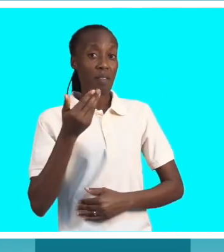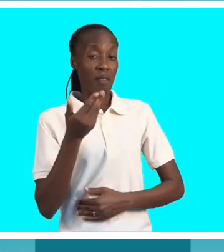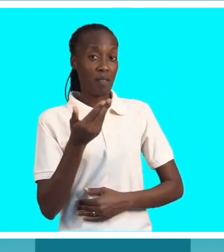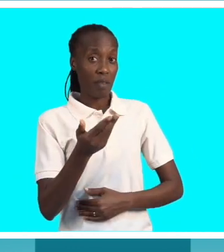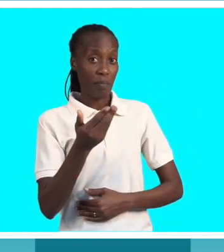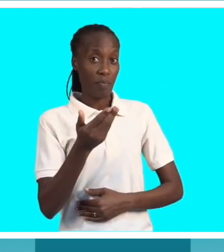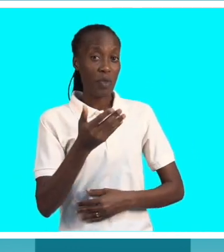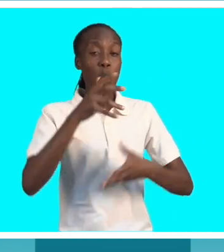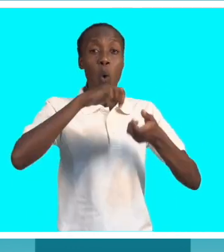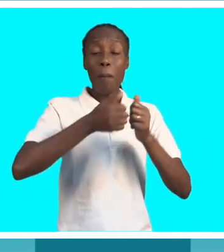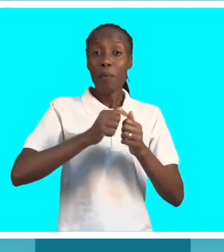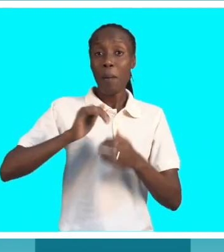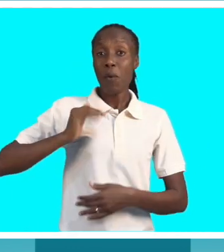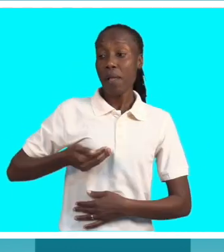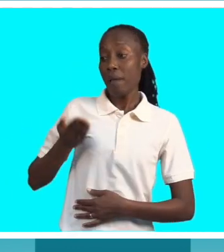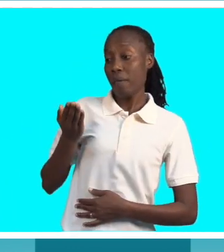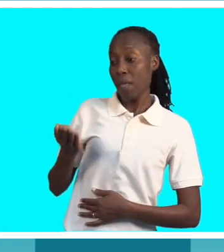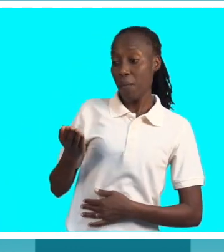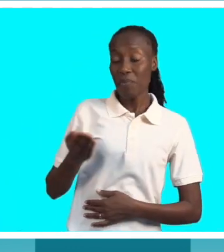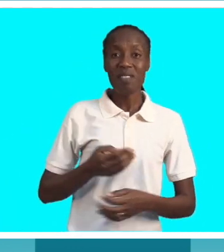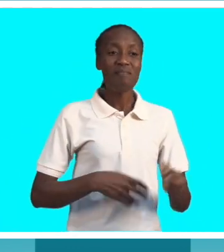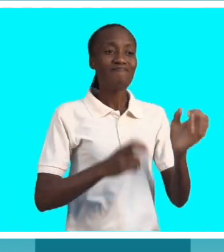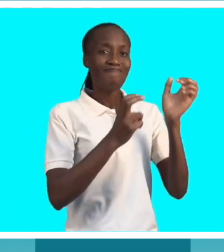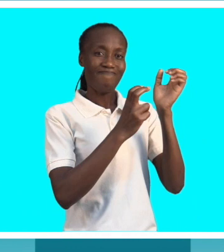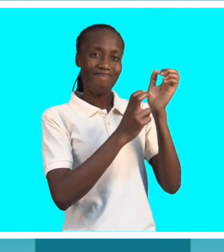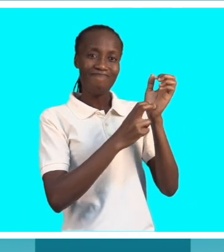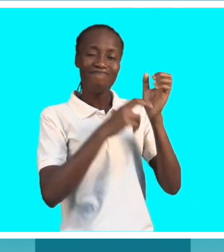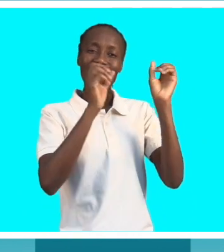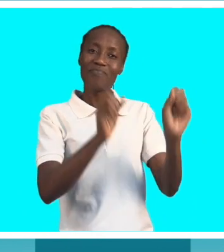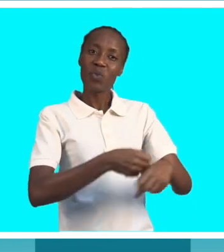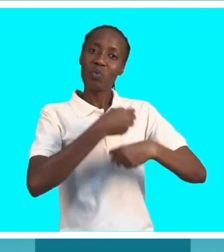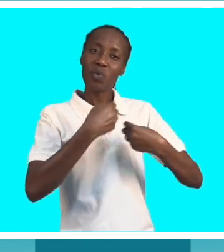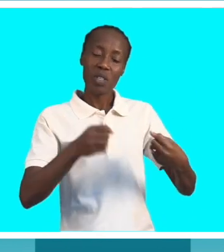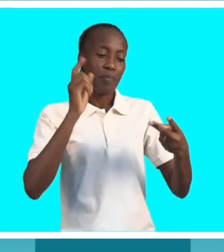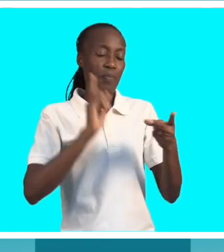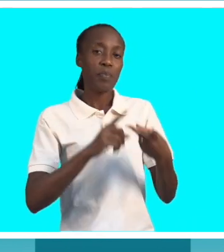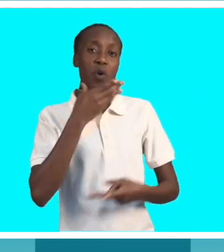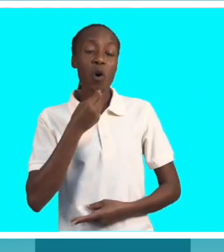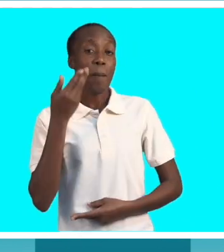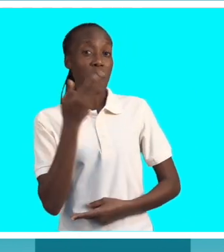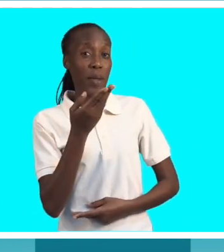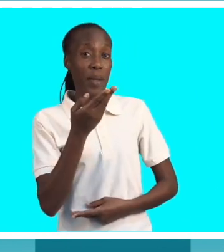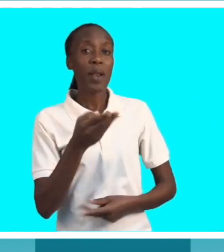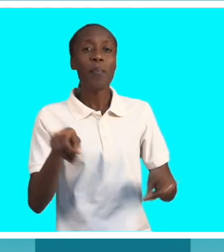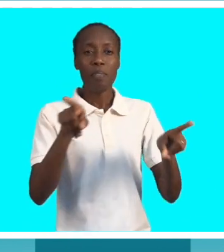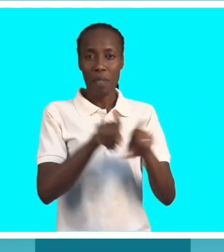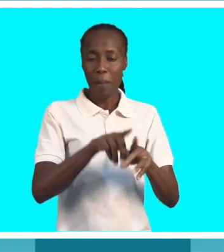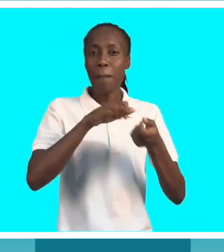problema está com a mulher, a relação sexual fica bloqueada. Se o problema está com o homem, a relação sexual fica